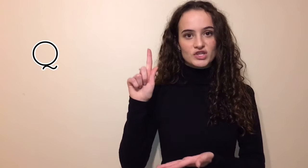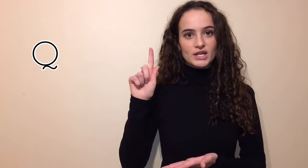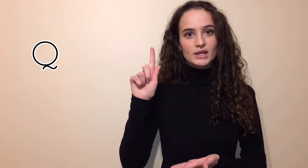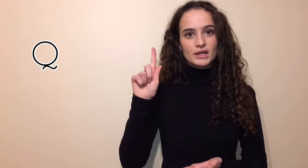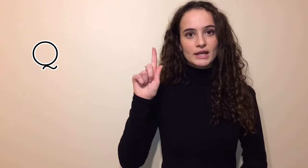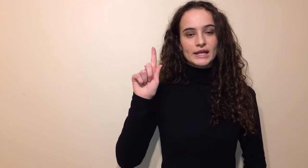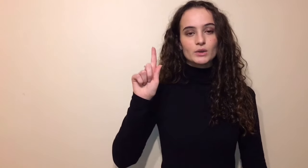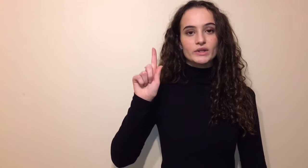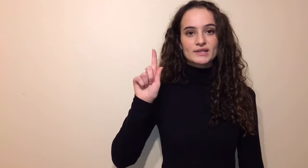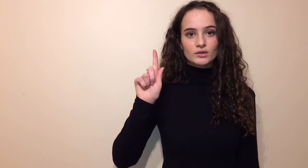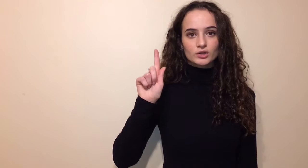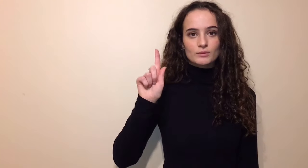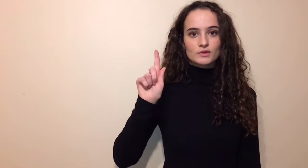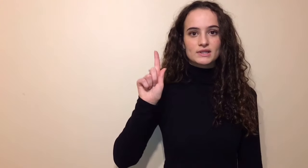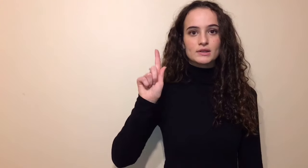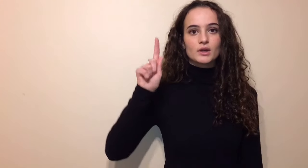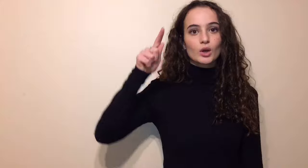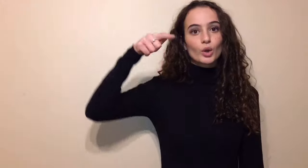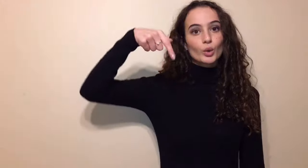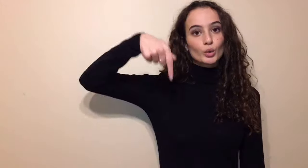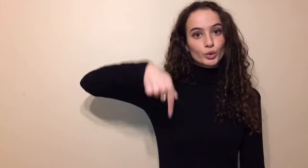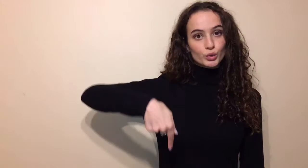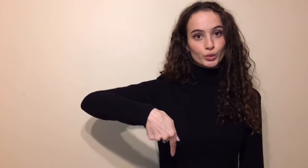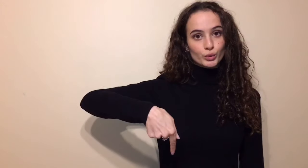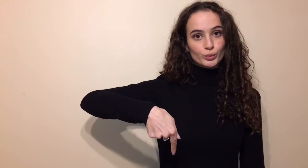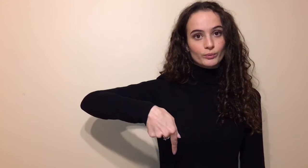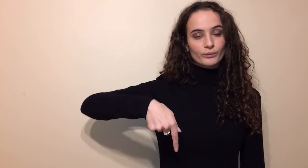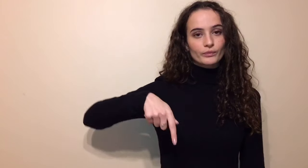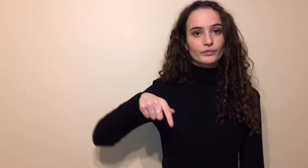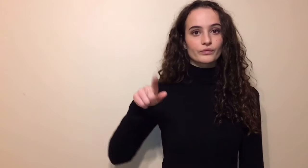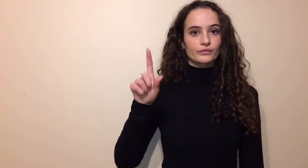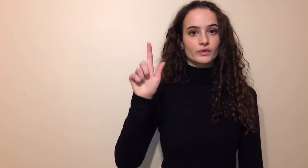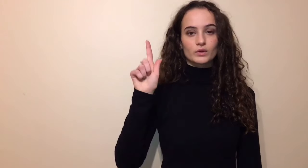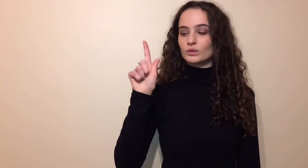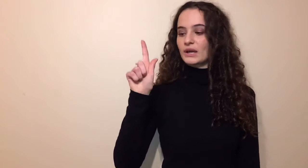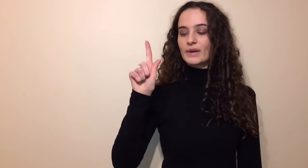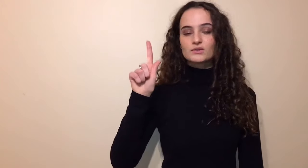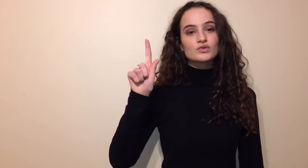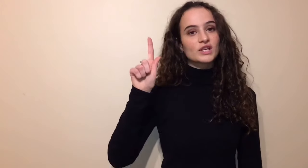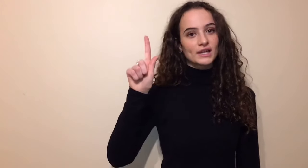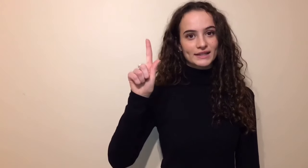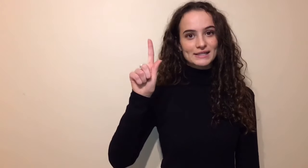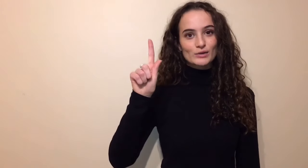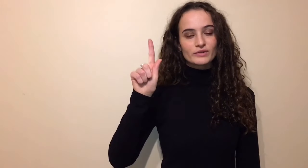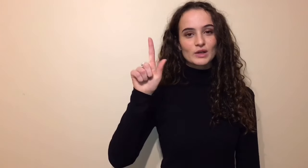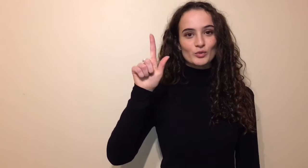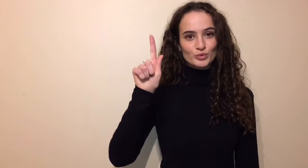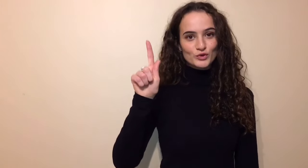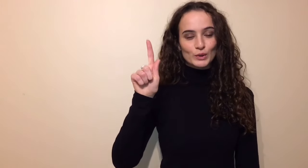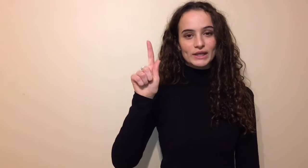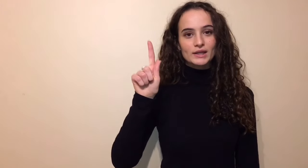G et le descendre comme ceci. Q. Donc, la base du G, l'index levé, le pouce collé.